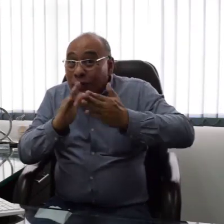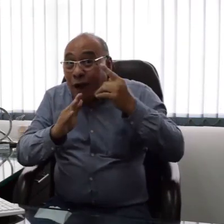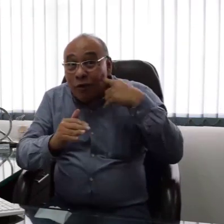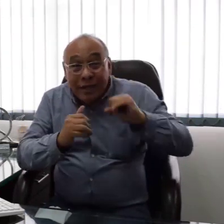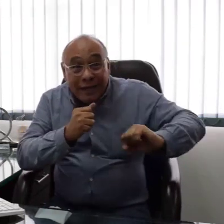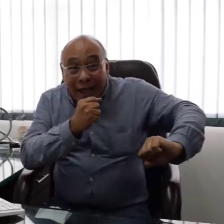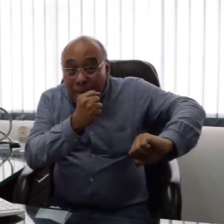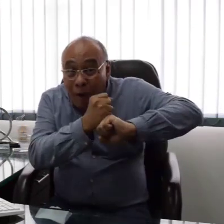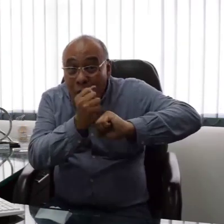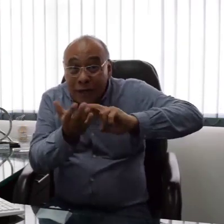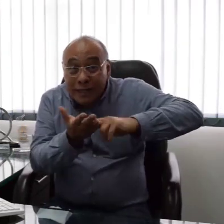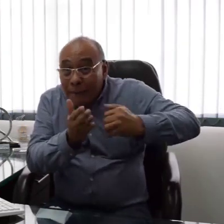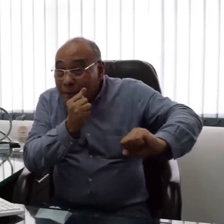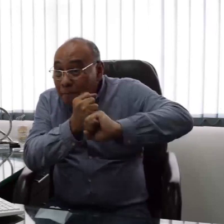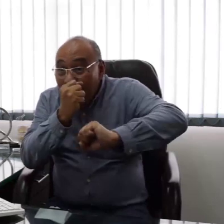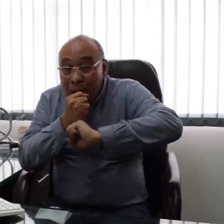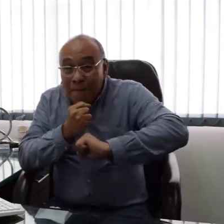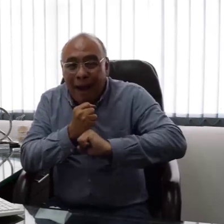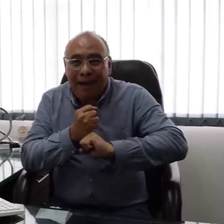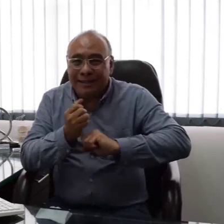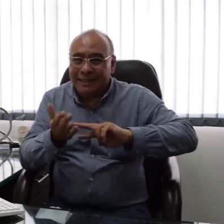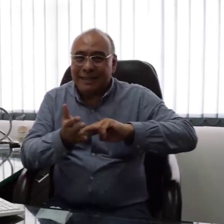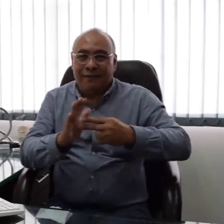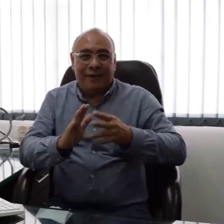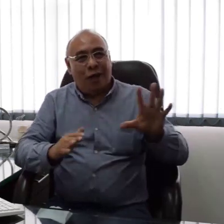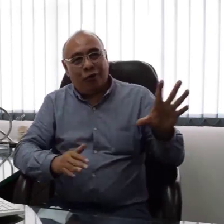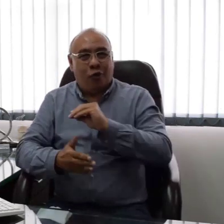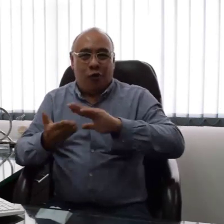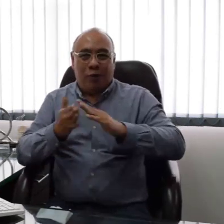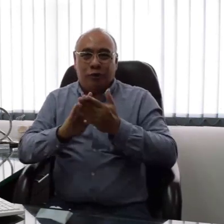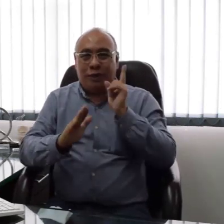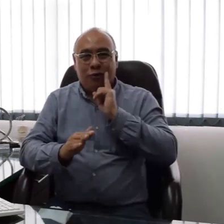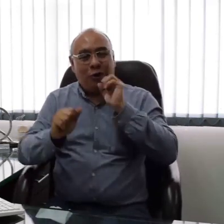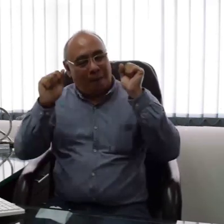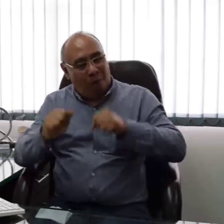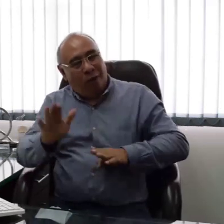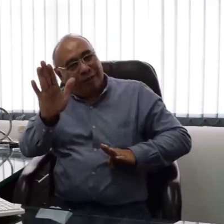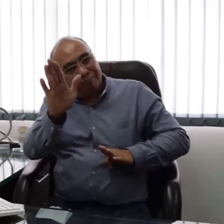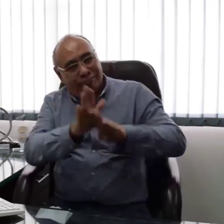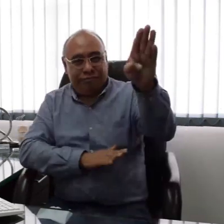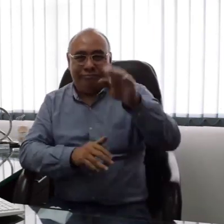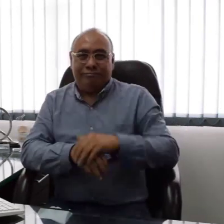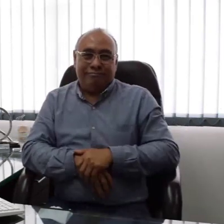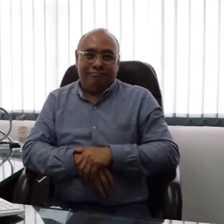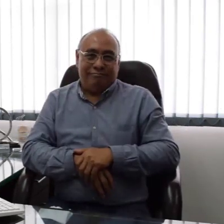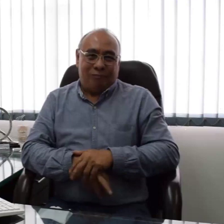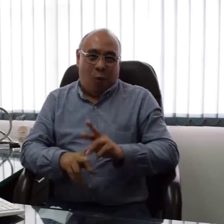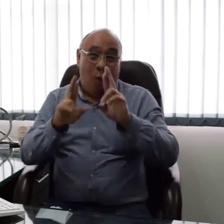Si la comunidad oyente nos apoya, si los intérpretes nos apoyan, entonces toda la comunidad sorda podrá